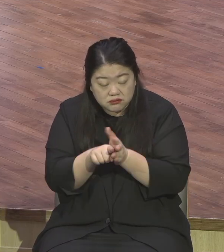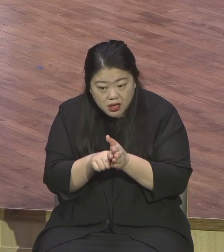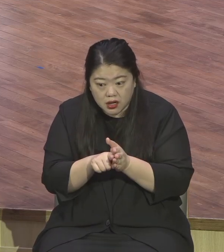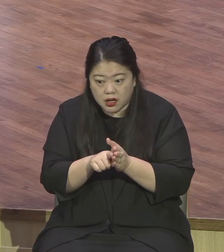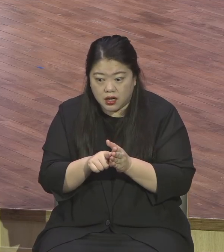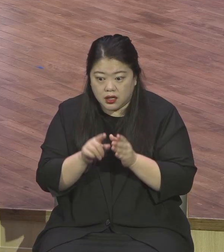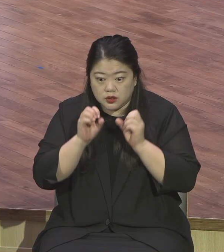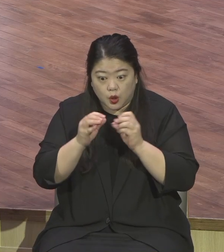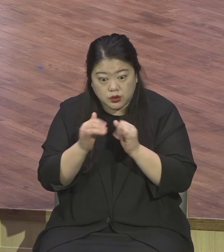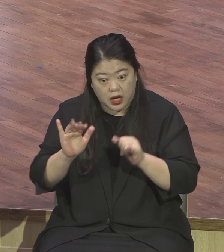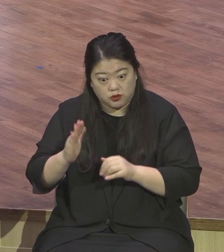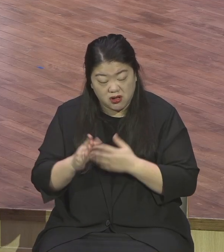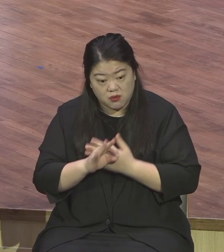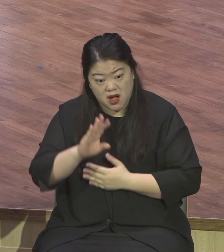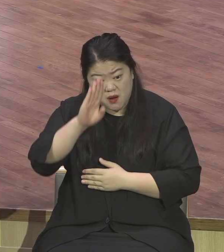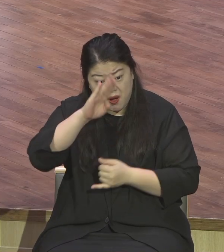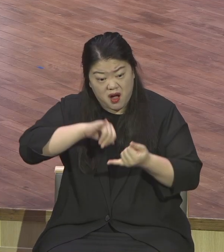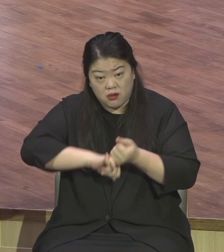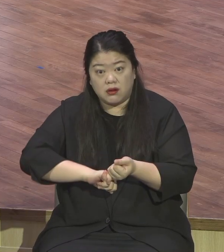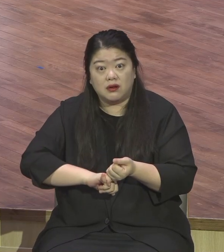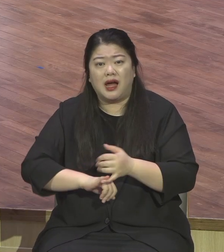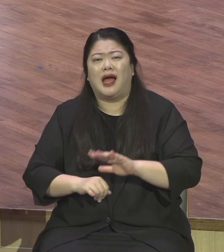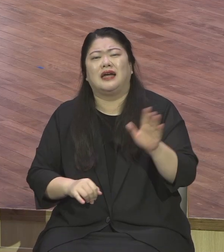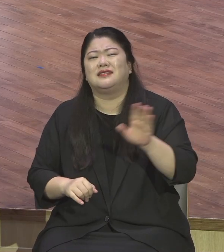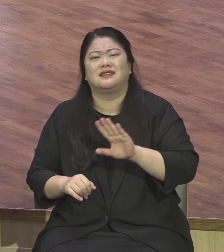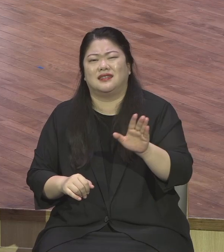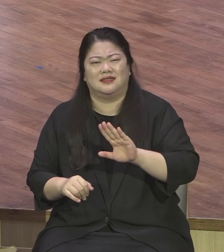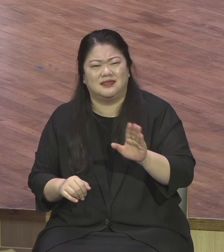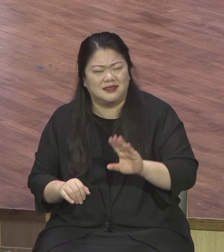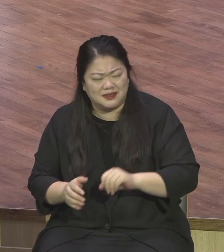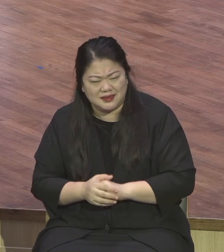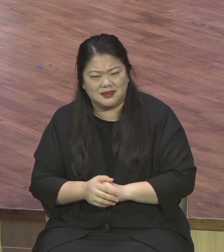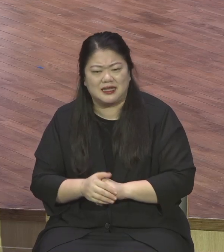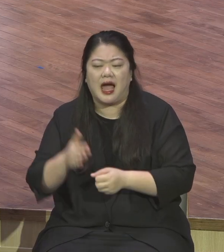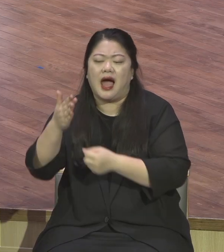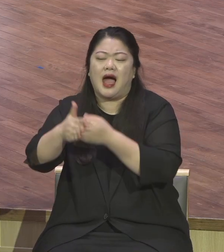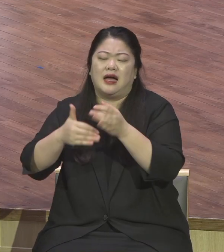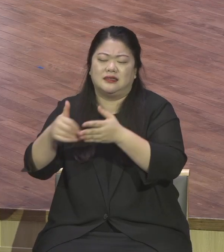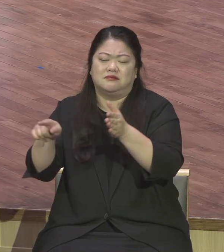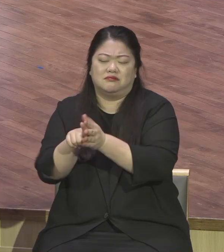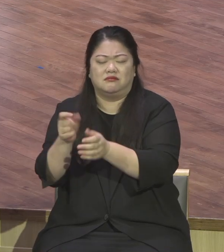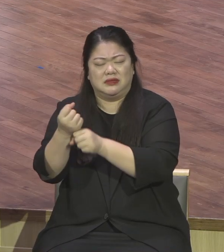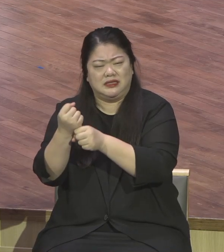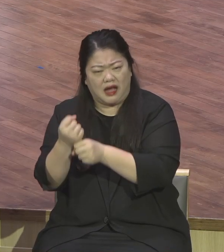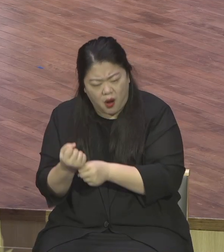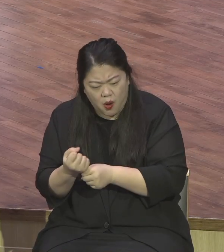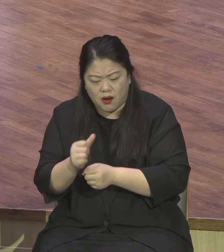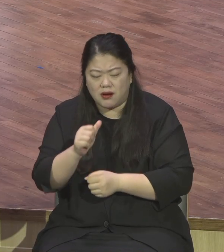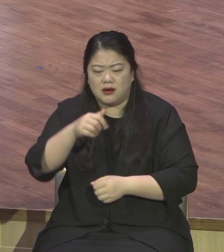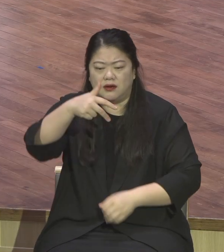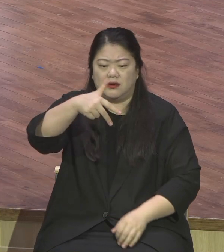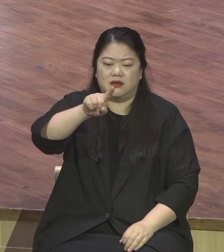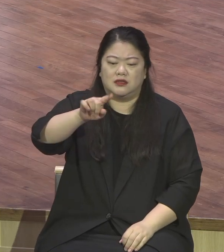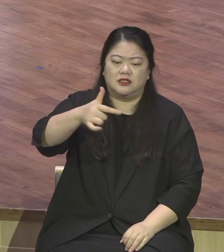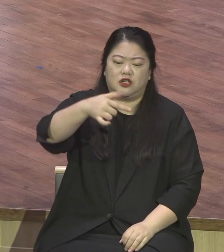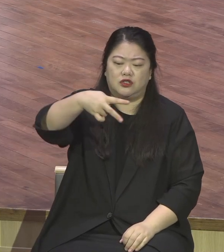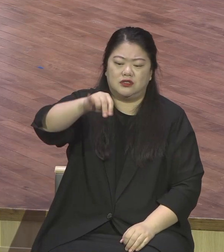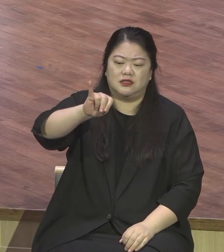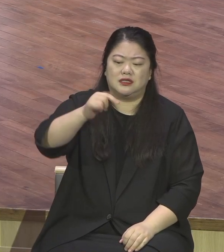하나님의 말씀인 진리로 허리띠를 뛰고 의에 호신경을 붙이고 편안해 복음의 신을 신고 믿음의 방패를